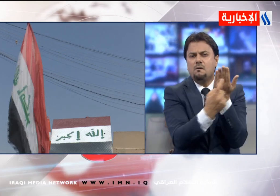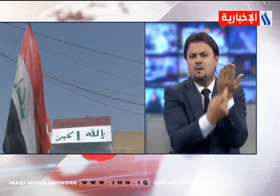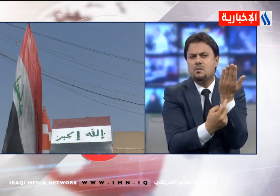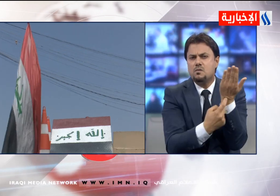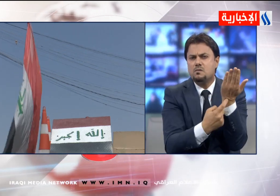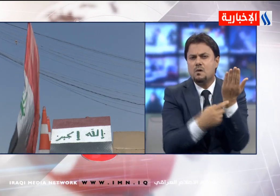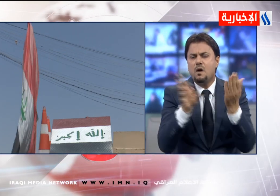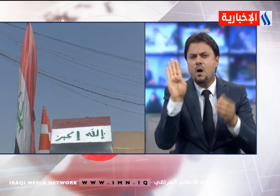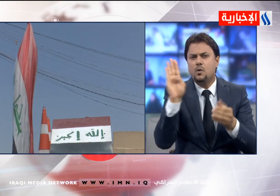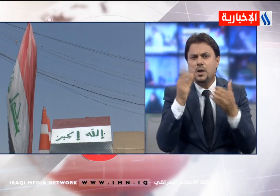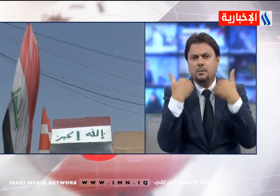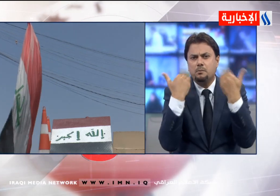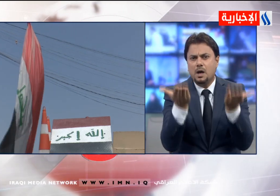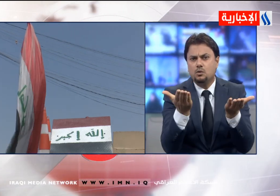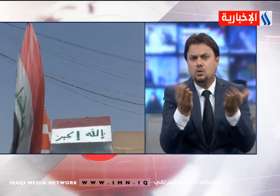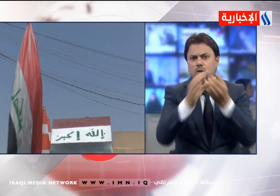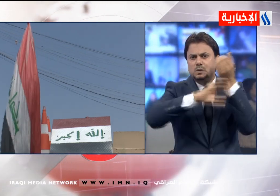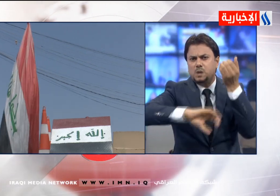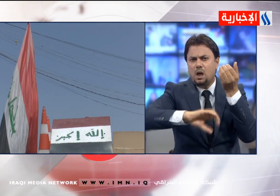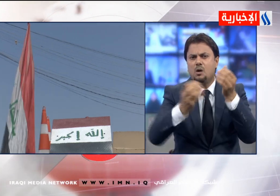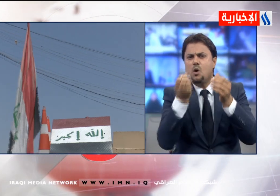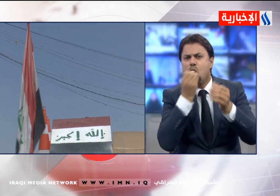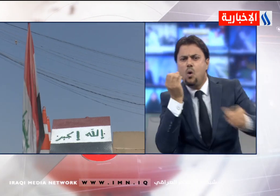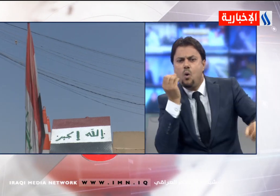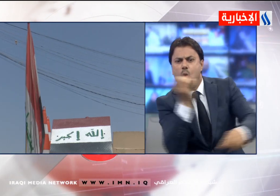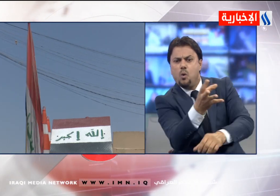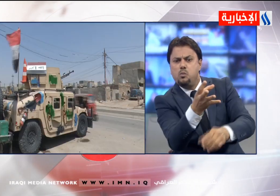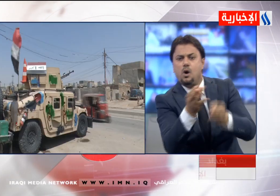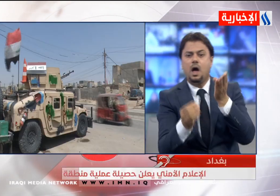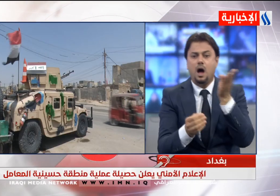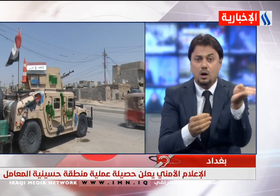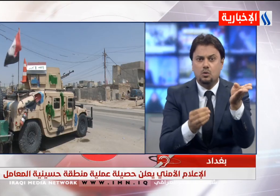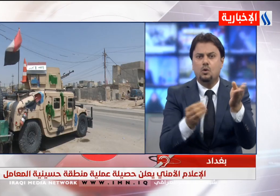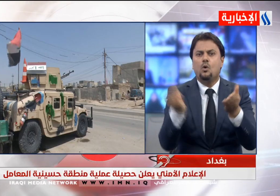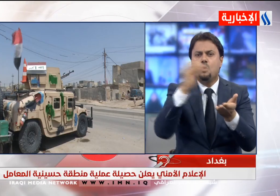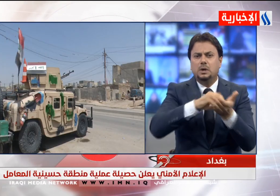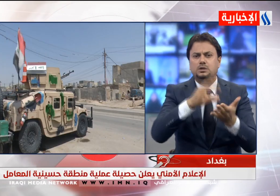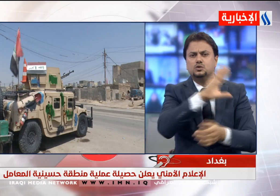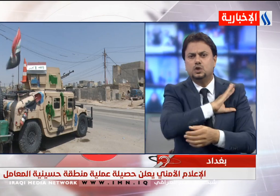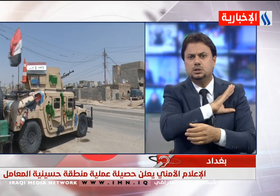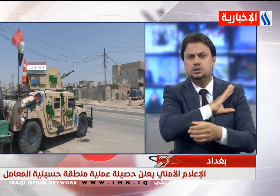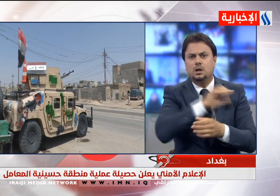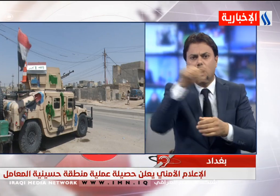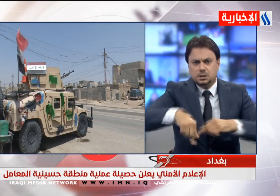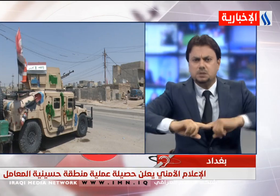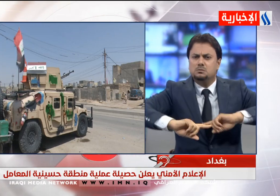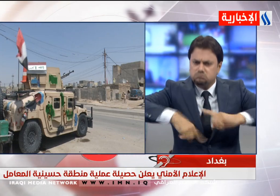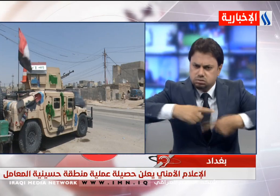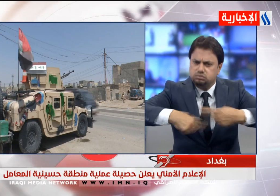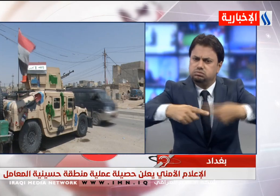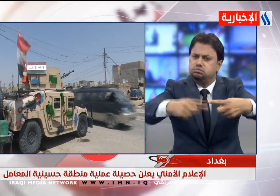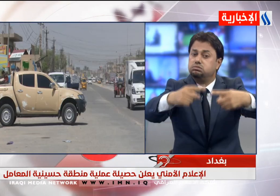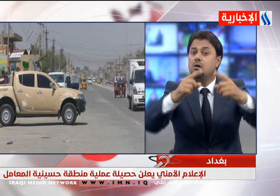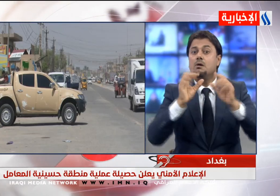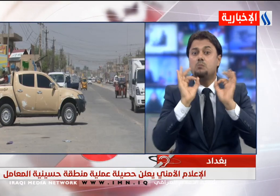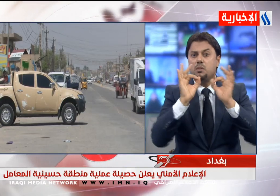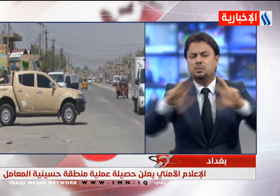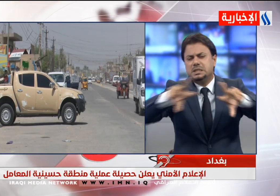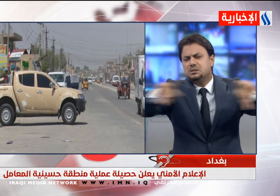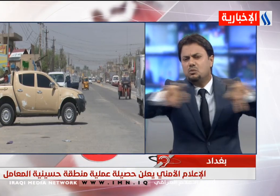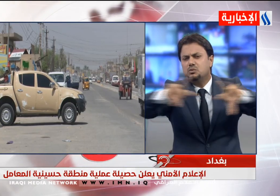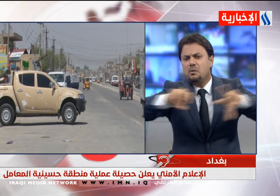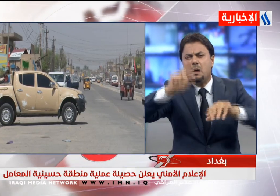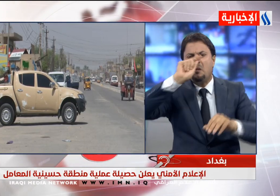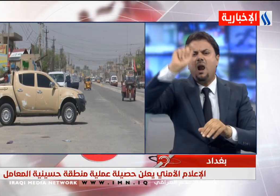وضبط عدد من الأسلحة والرمانات اليدوية وبينت أن القوات الأمنية تستمر في تنفيذ مهامها وفرض